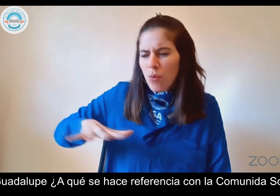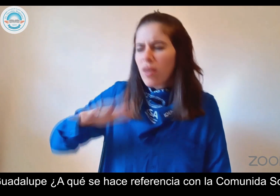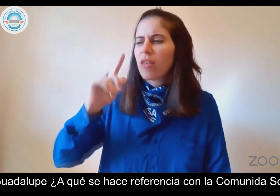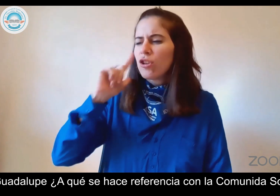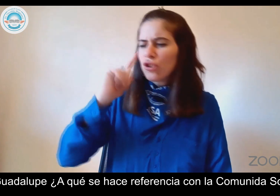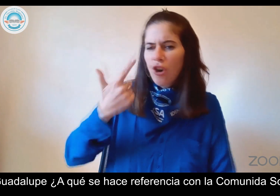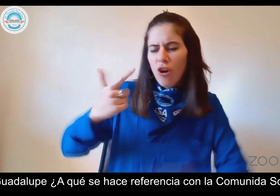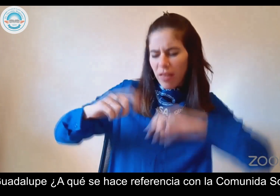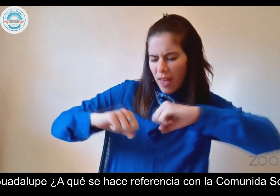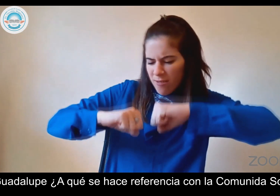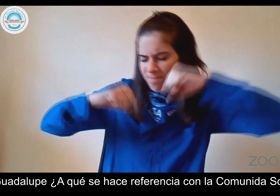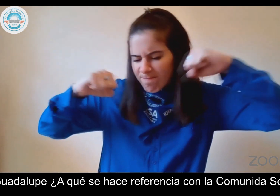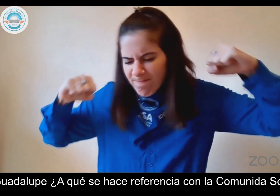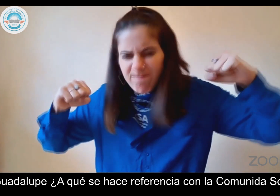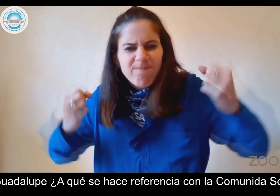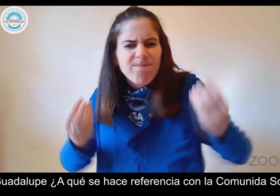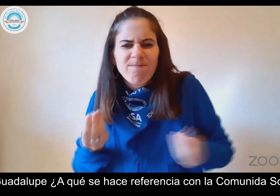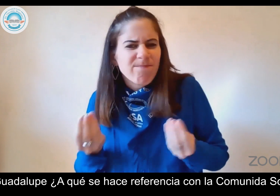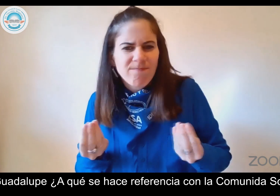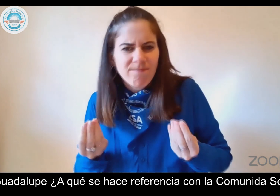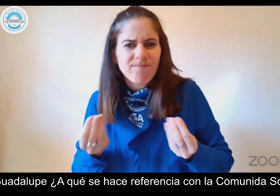referencia con la comunidad sorda?